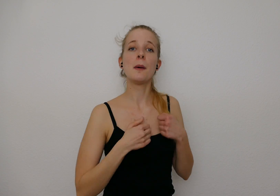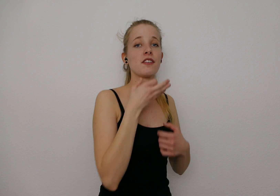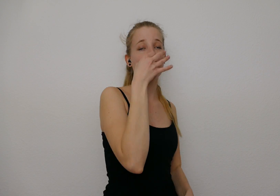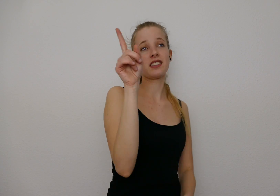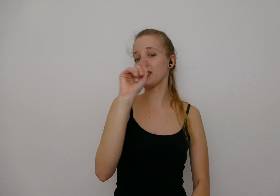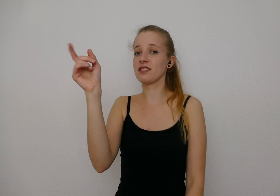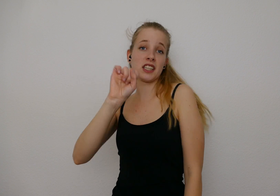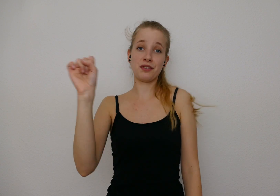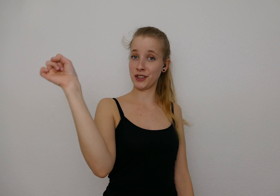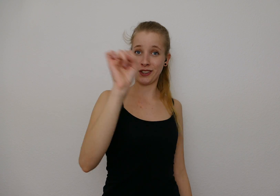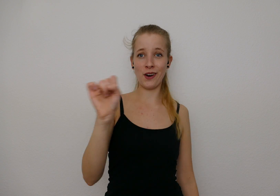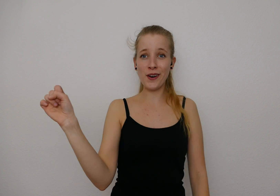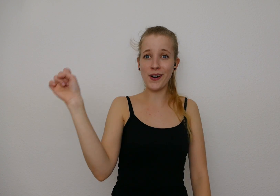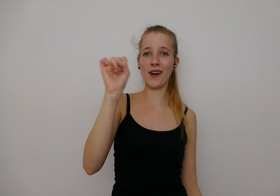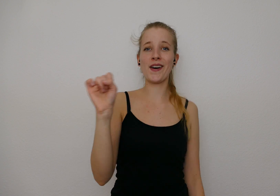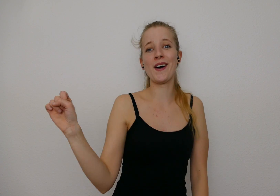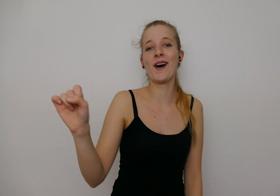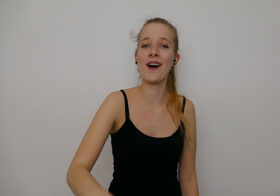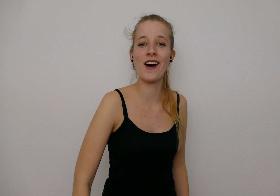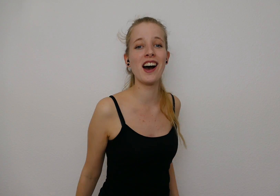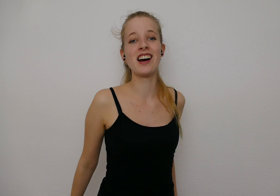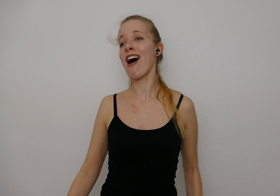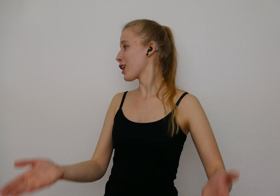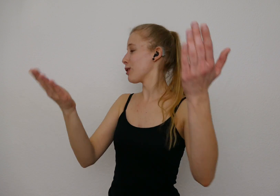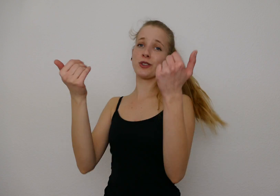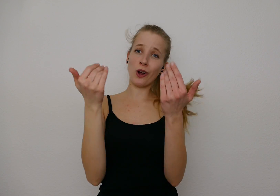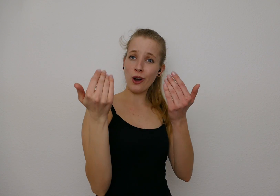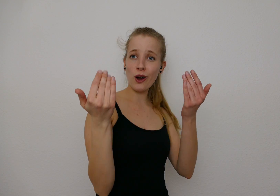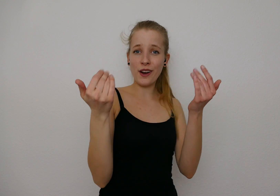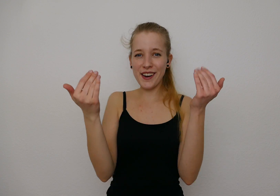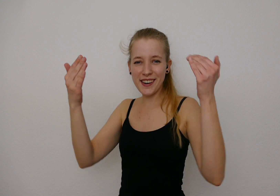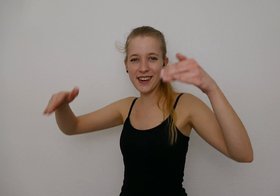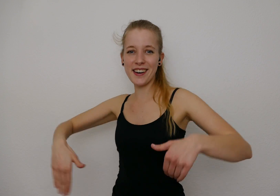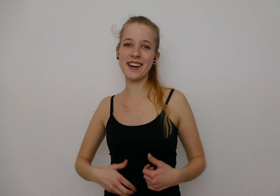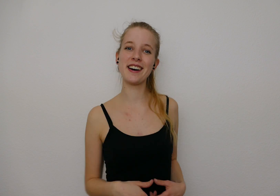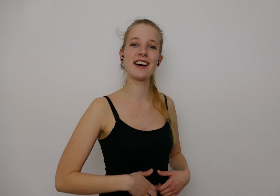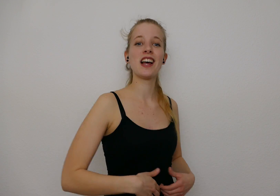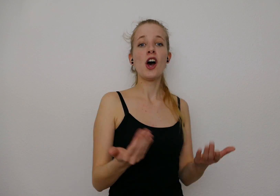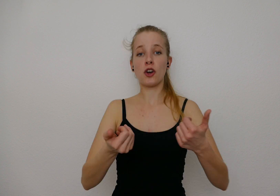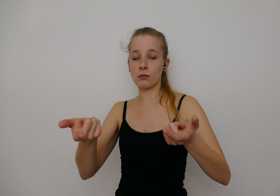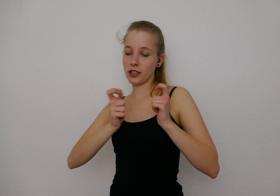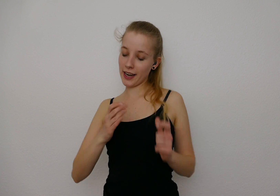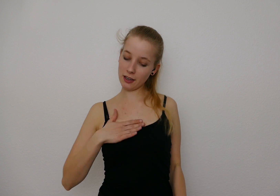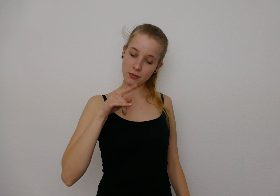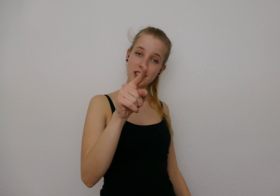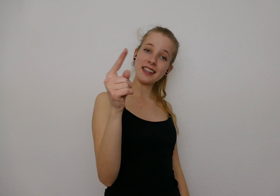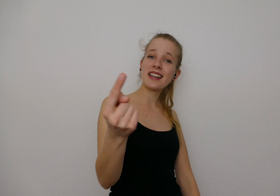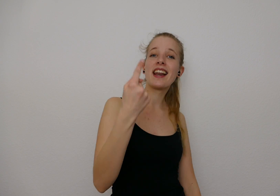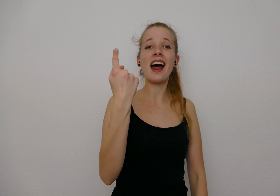dir Baby, mich wieso, komm schon, komm schenk mir diesen